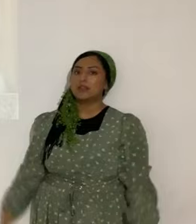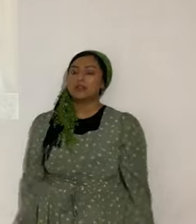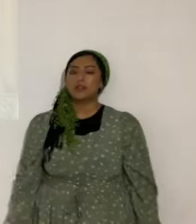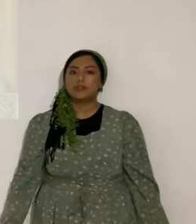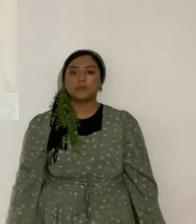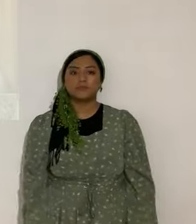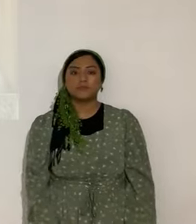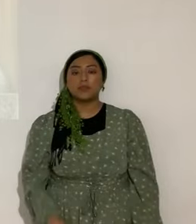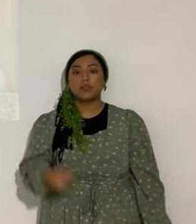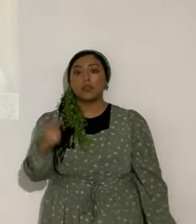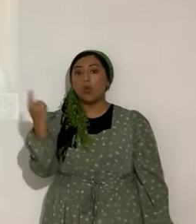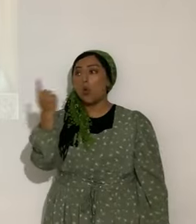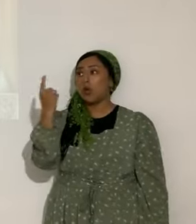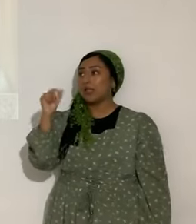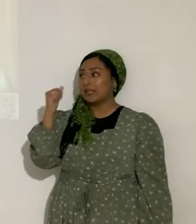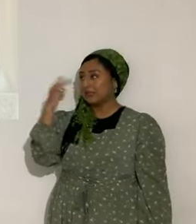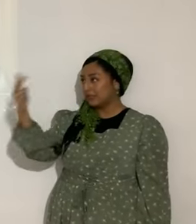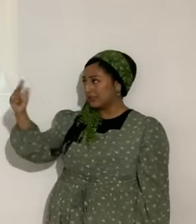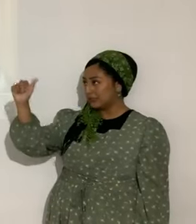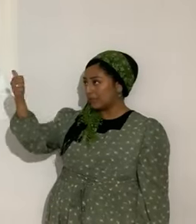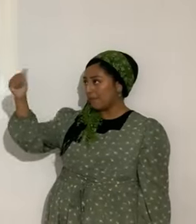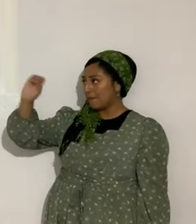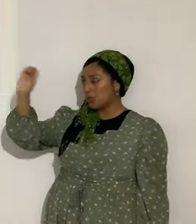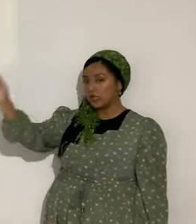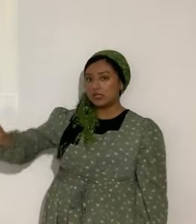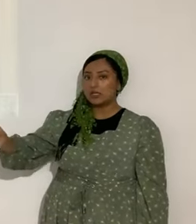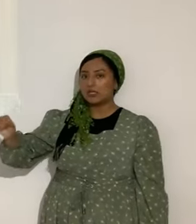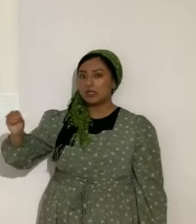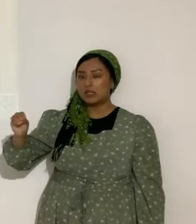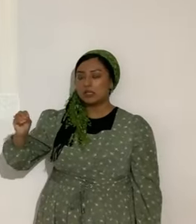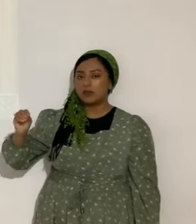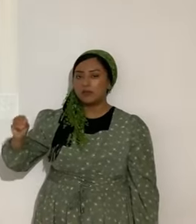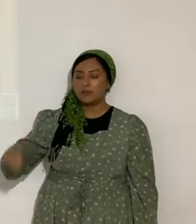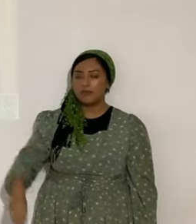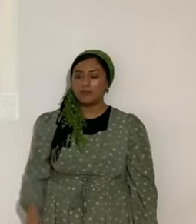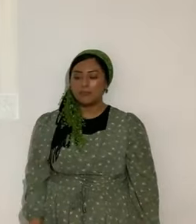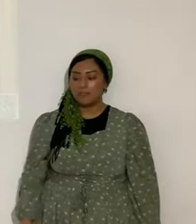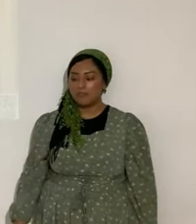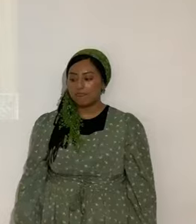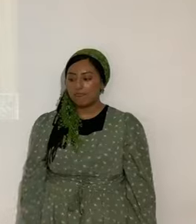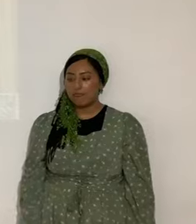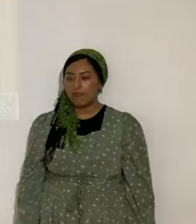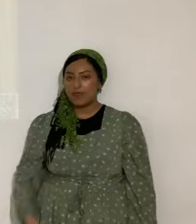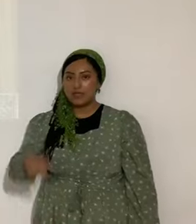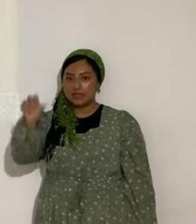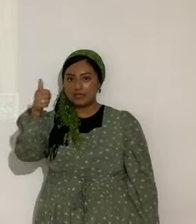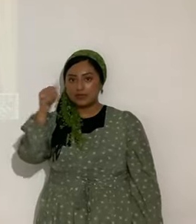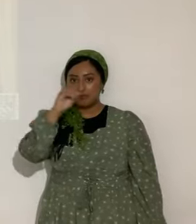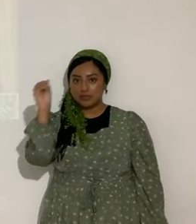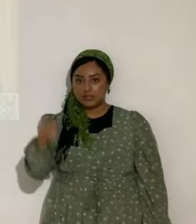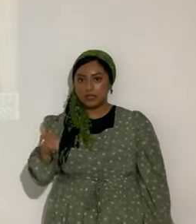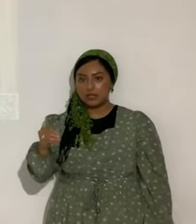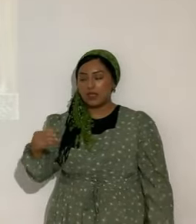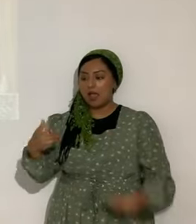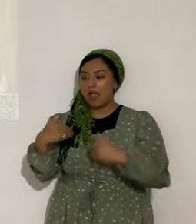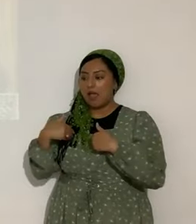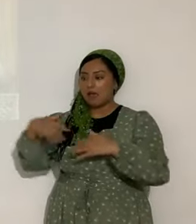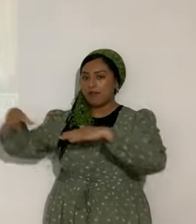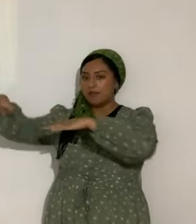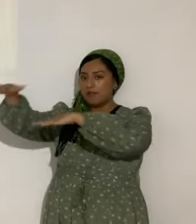Solamente se ve el 10%. ¿Sí? El 10% se encuentra por encima del